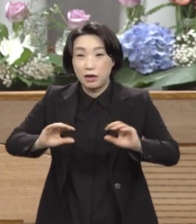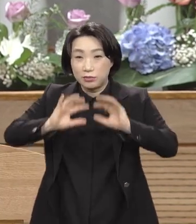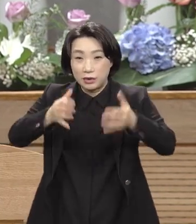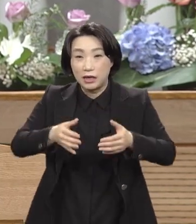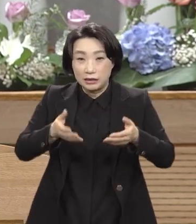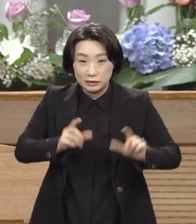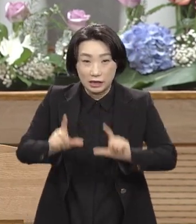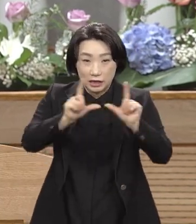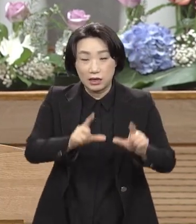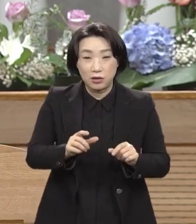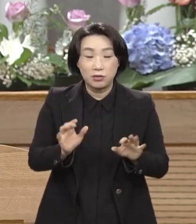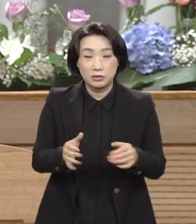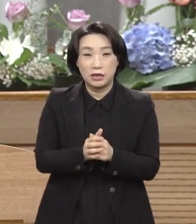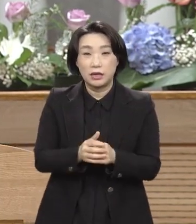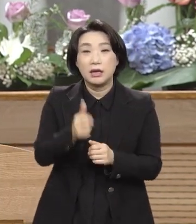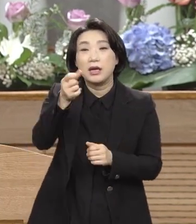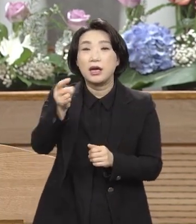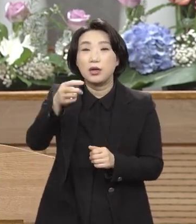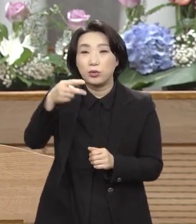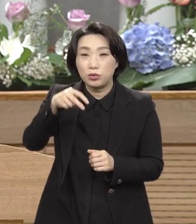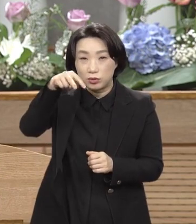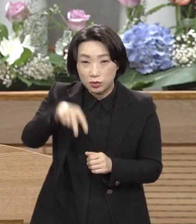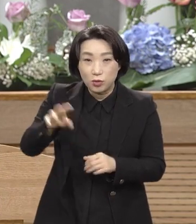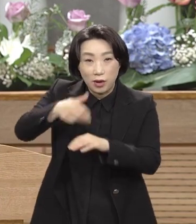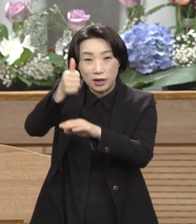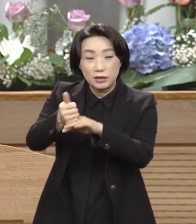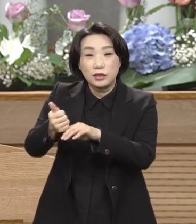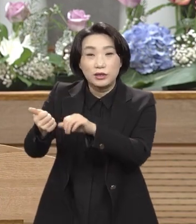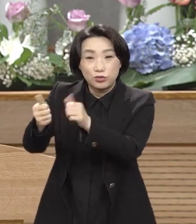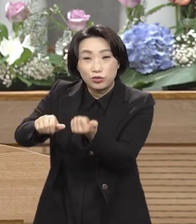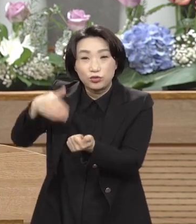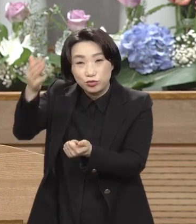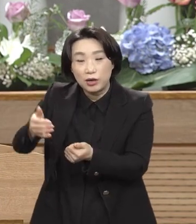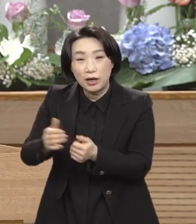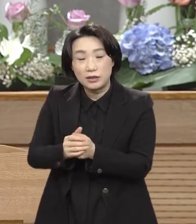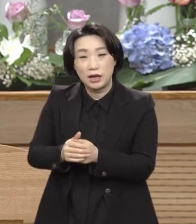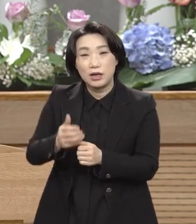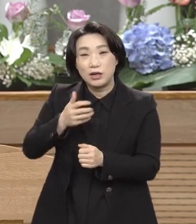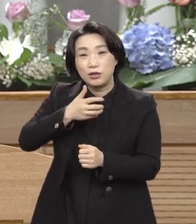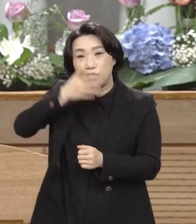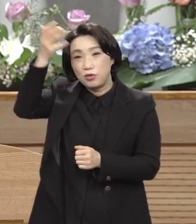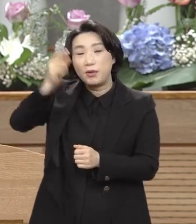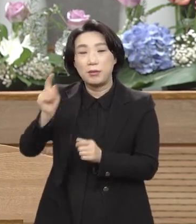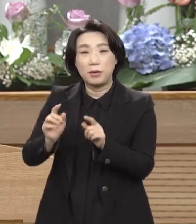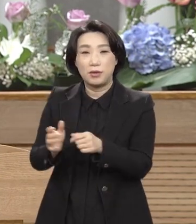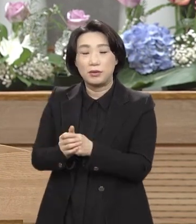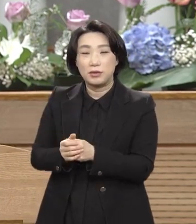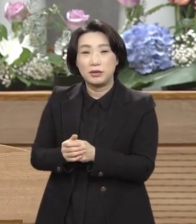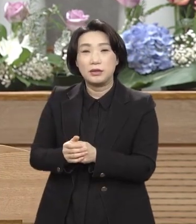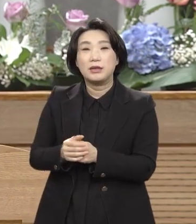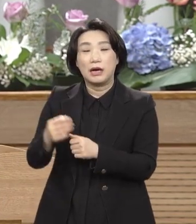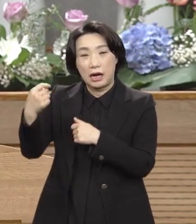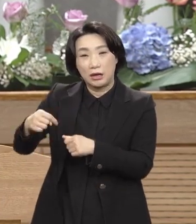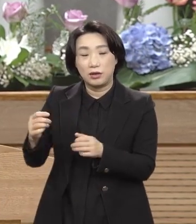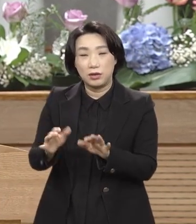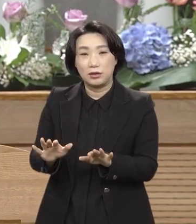하나님께서 요셉을 꿈에 현몽하여 다시 나사리에서 오게 하셨고 그리고 그의 활동 무대는